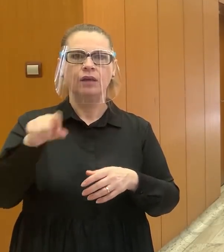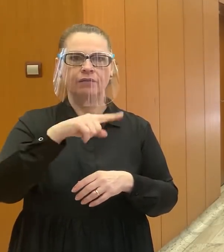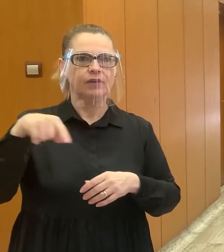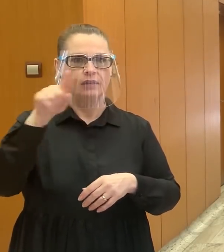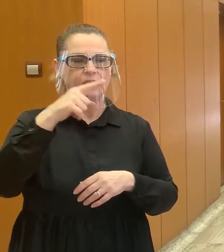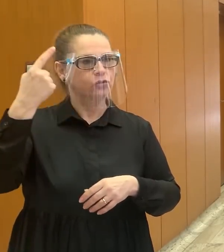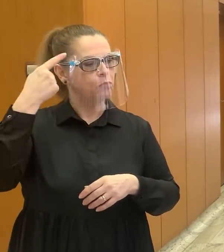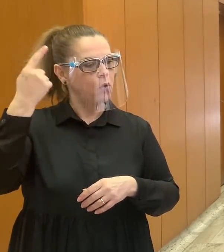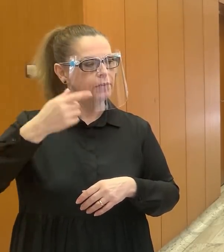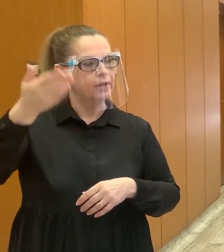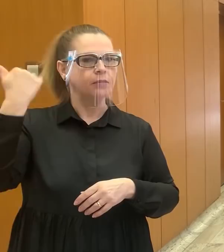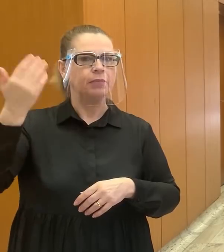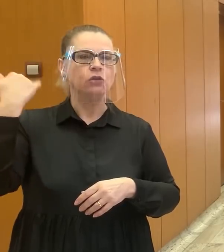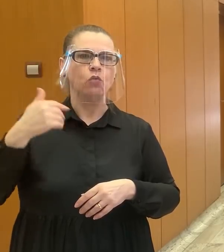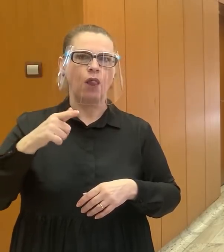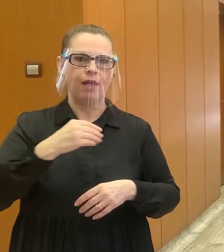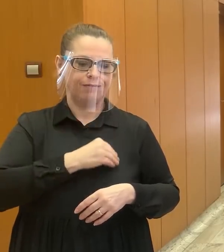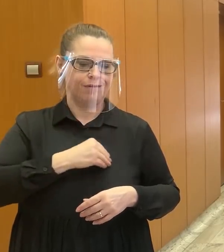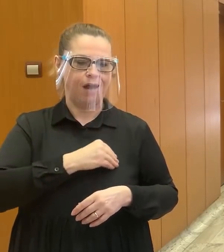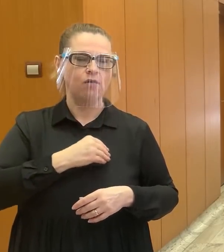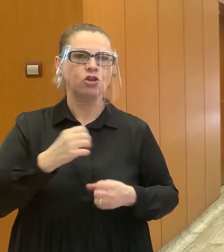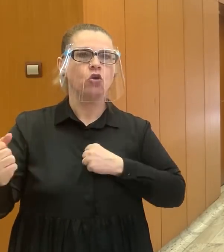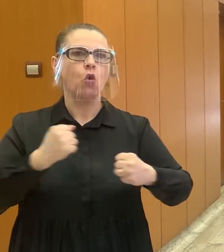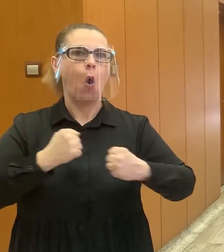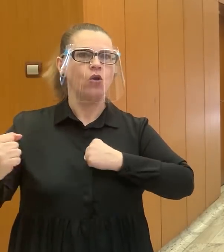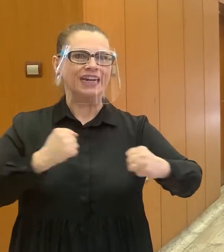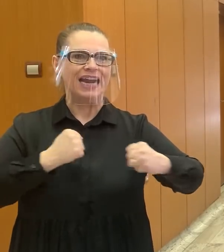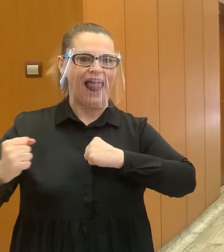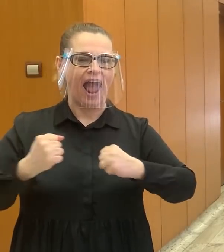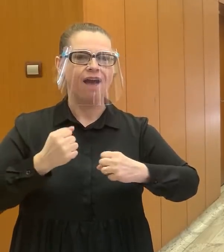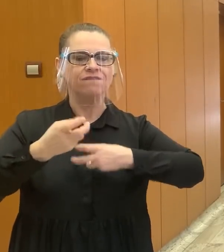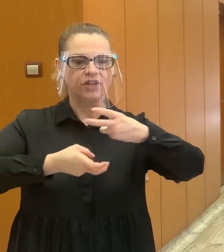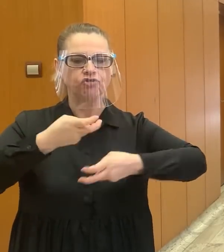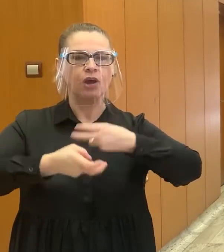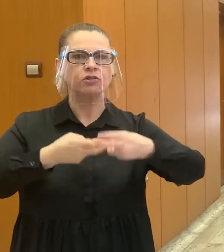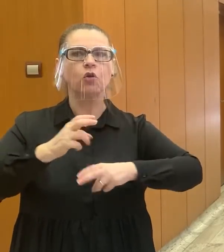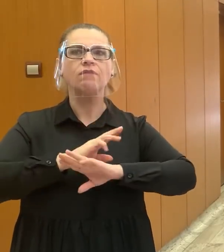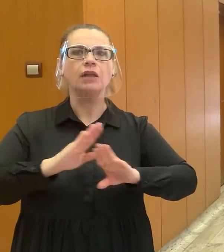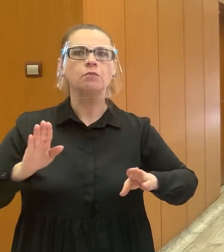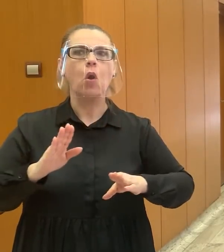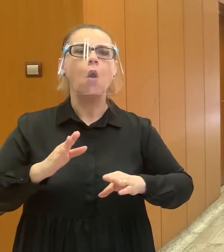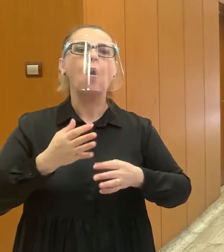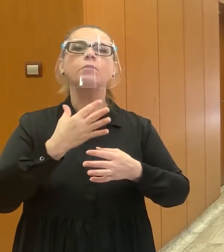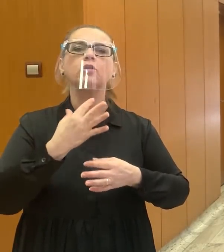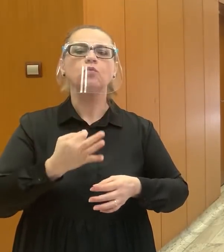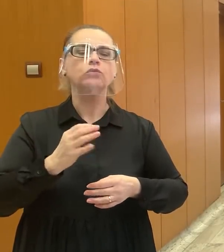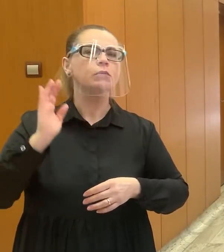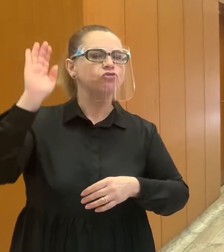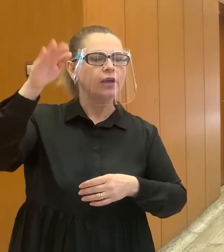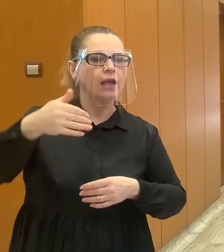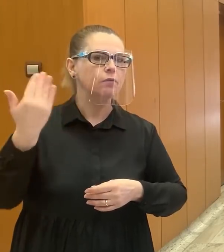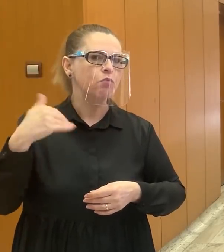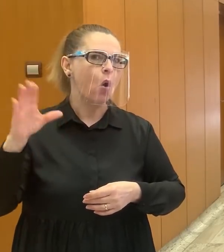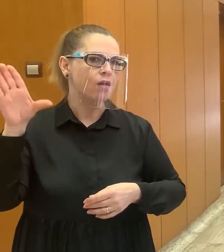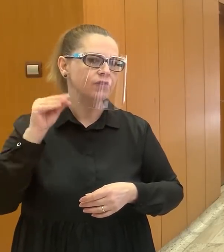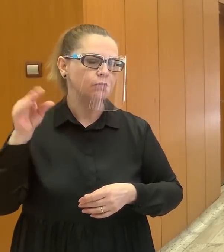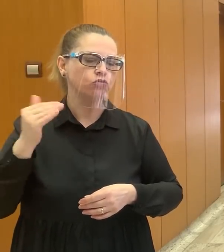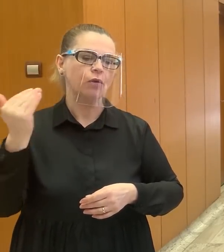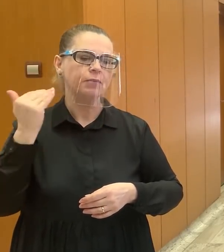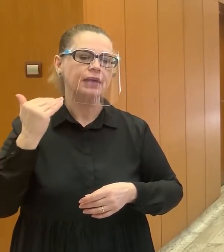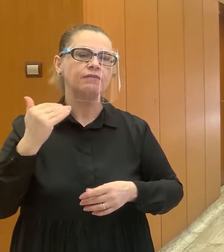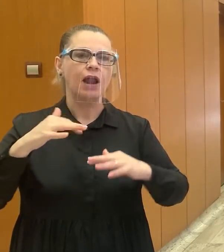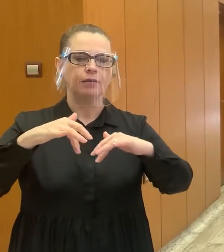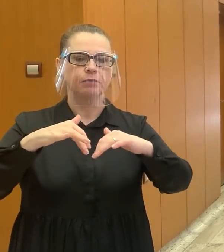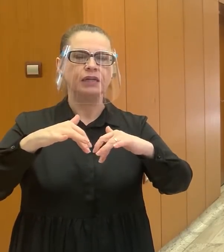kauze, ktorou bola kauza Gorilla, to vyšetrovanie mohlo pokročiť až vtedy, keď bol po rokoch vypočutý bývalý príslušník